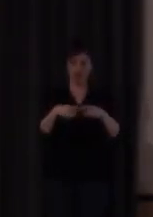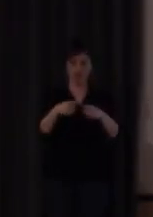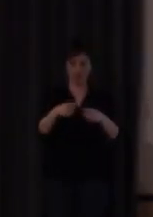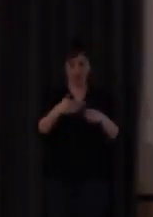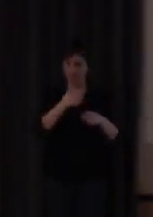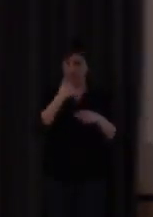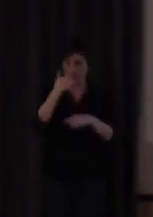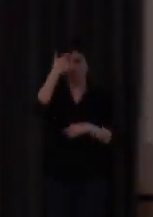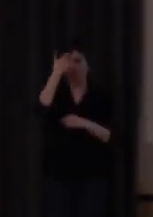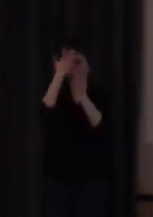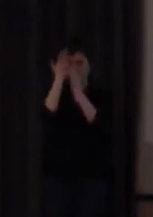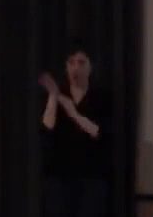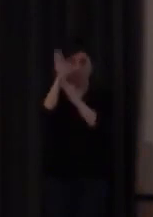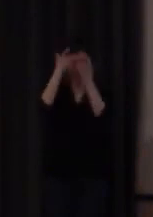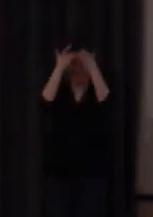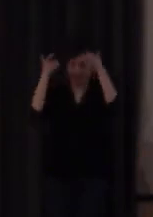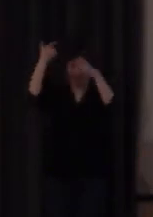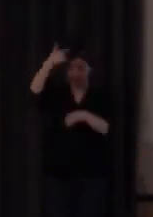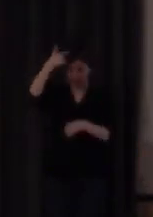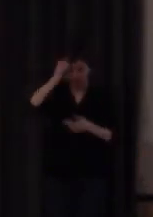representar el mundo de otra manera